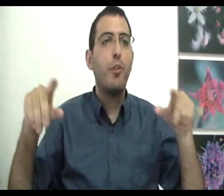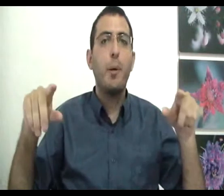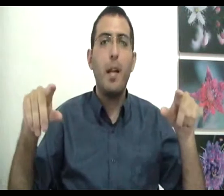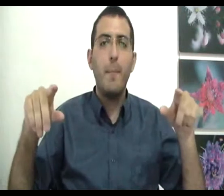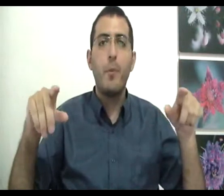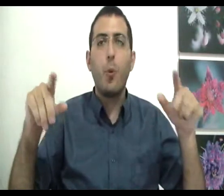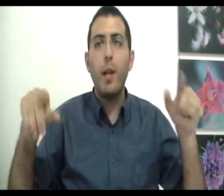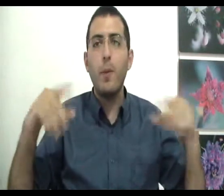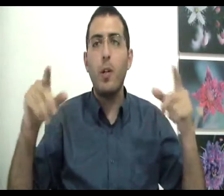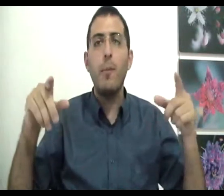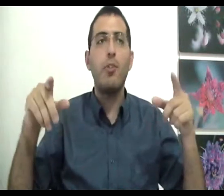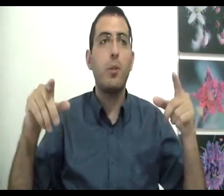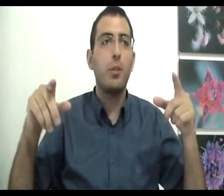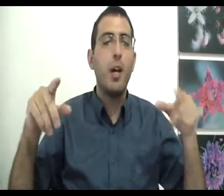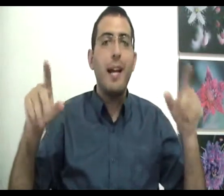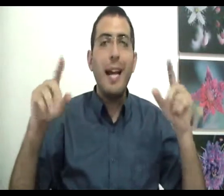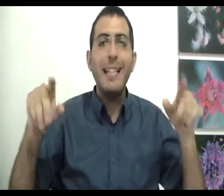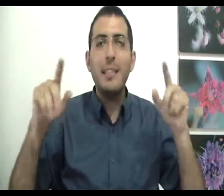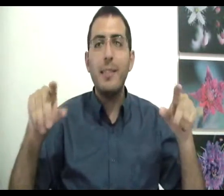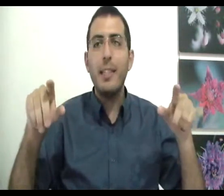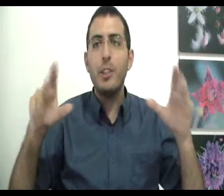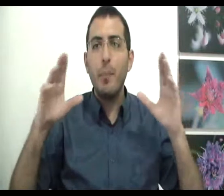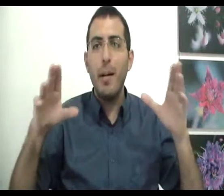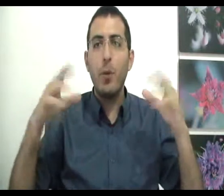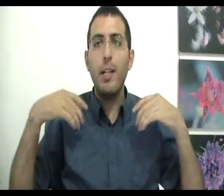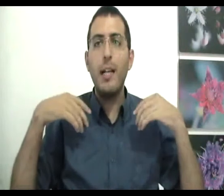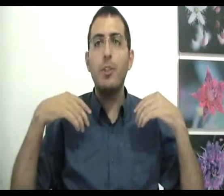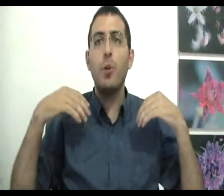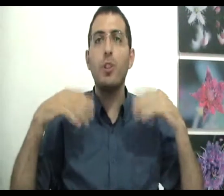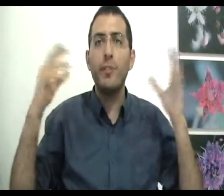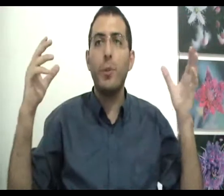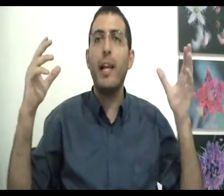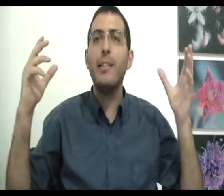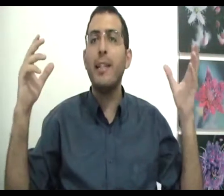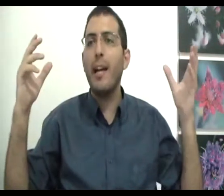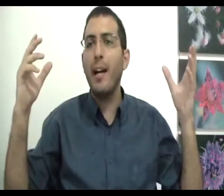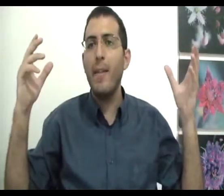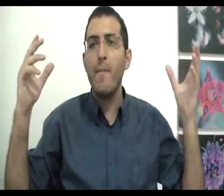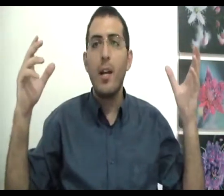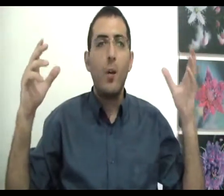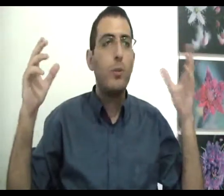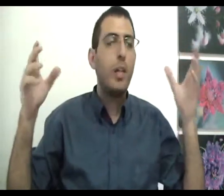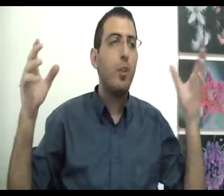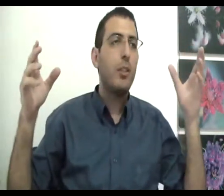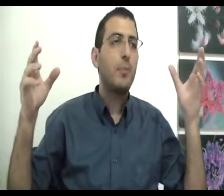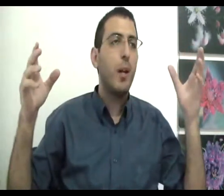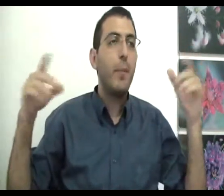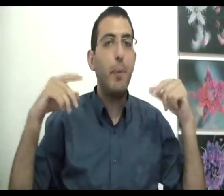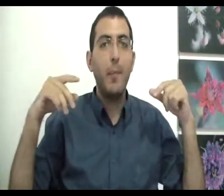שבעולם, כולם יכולים להשתנות. עצם זה שפעם כל אחד שחושב שהוא הגיע לזה הערה הוא צריך לשאול את עצמו האם פעם